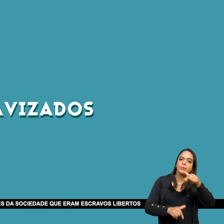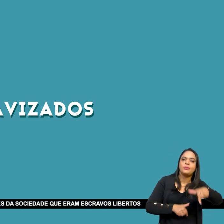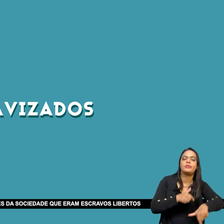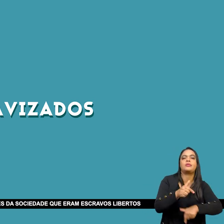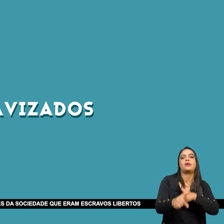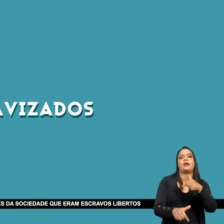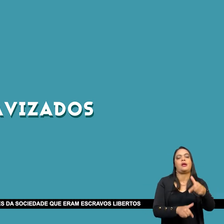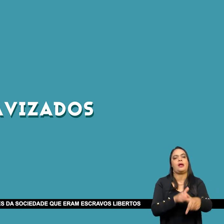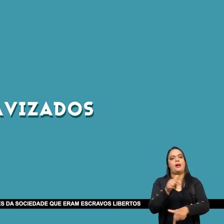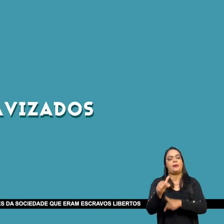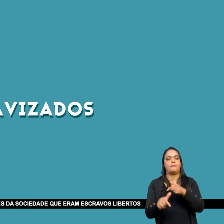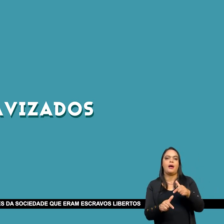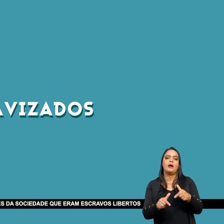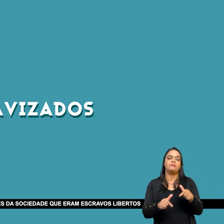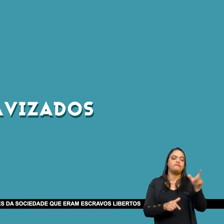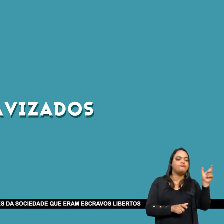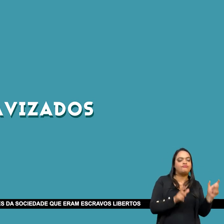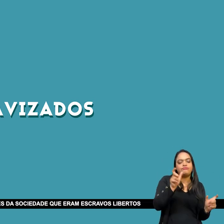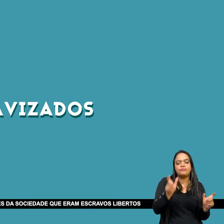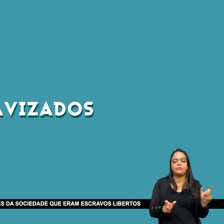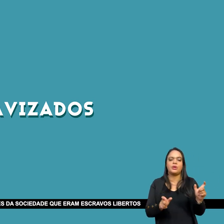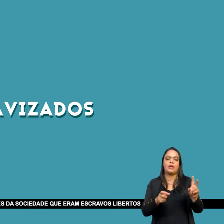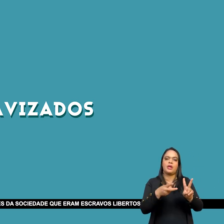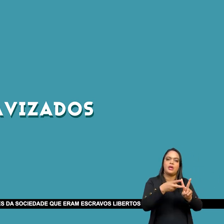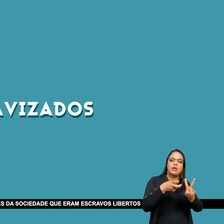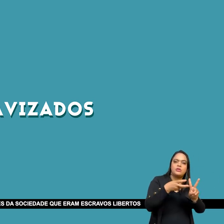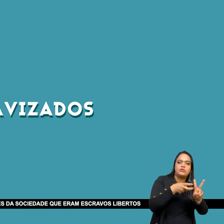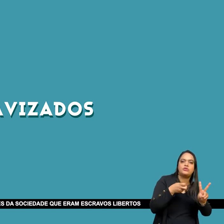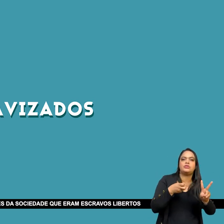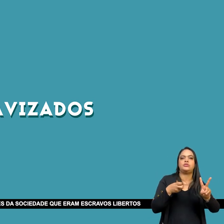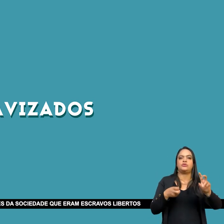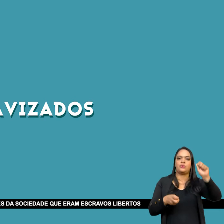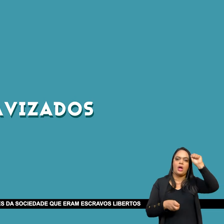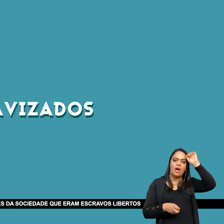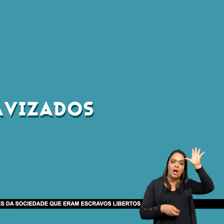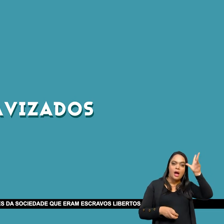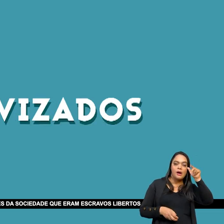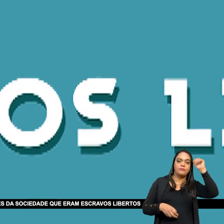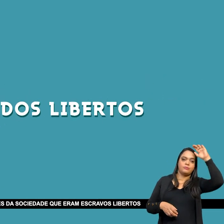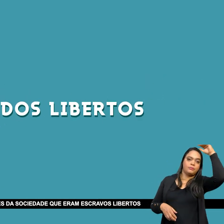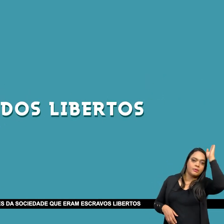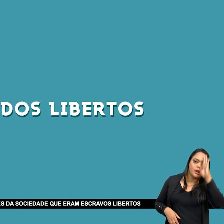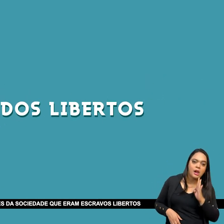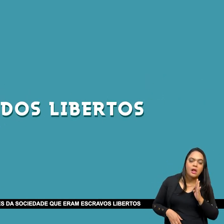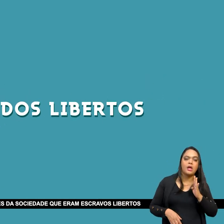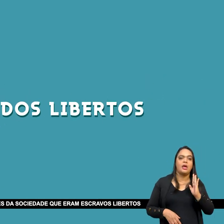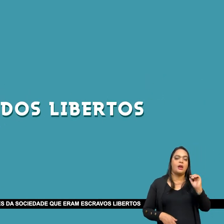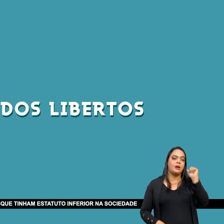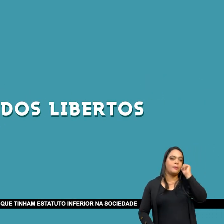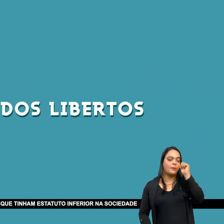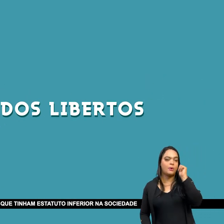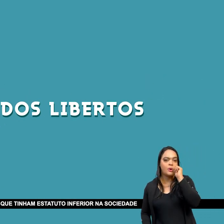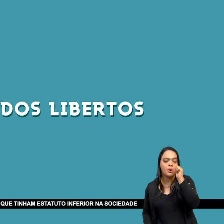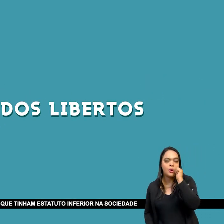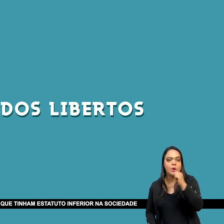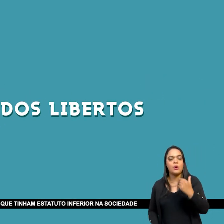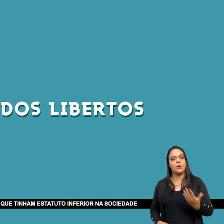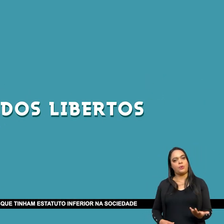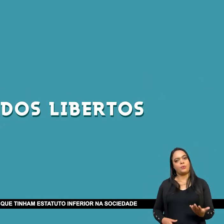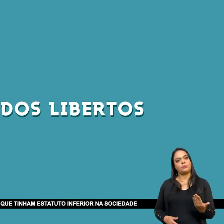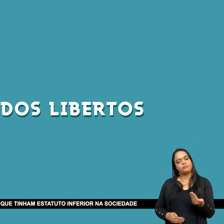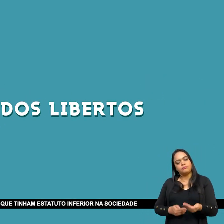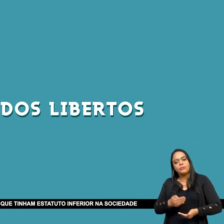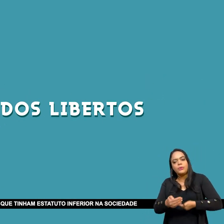Vamos dizer assim E por outro lado Você havia setores Da sociedade Que eram escravos libertos Ou que eram